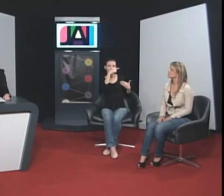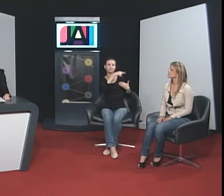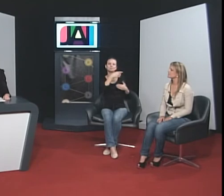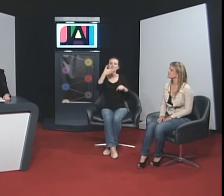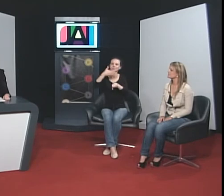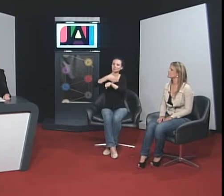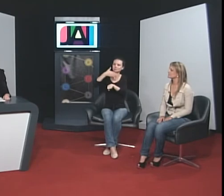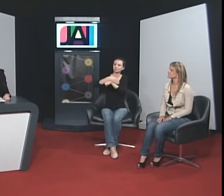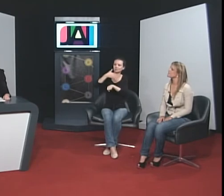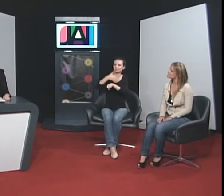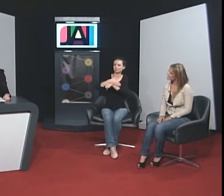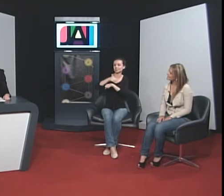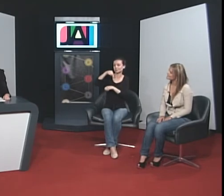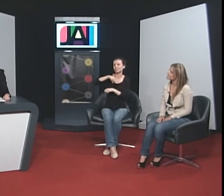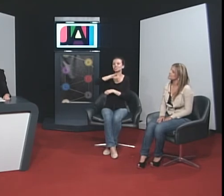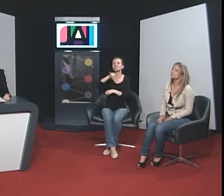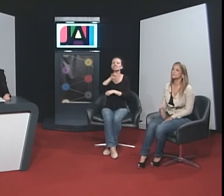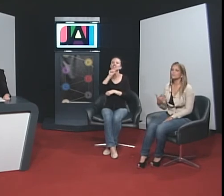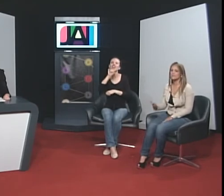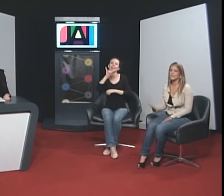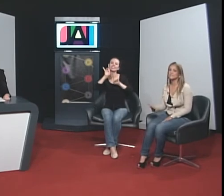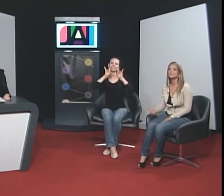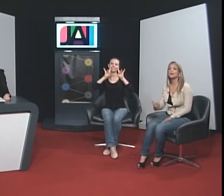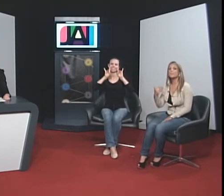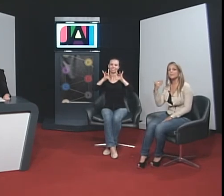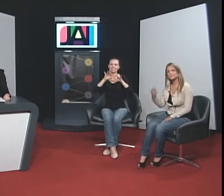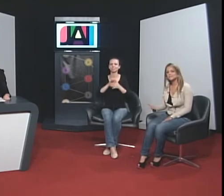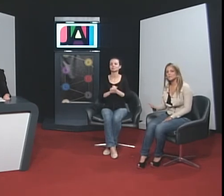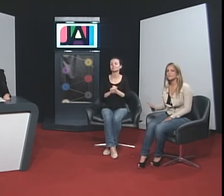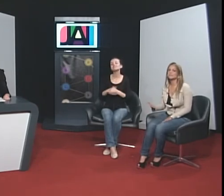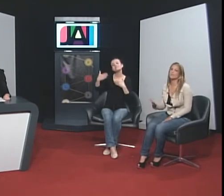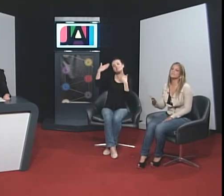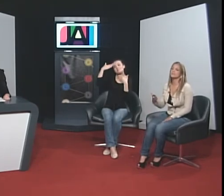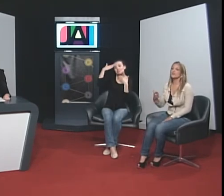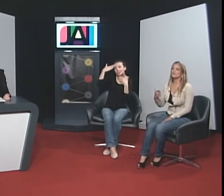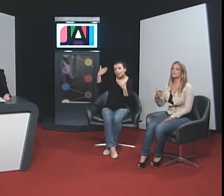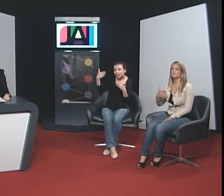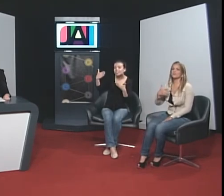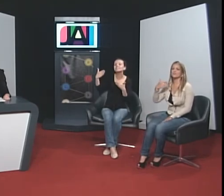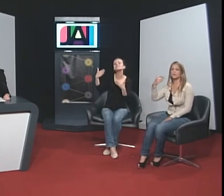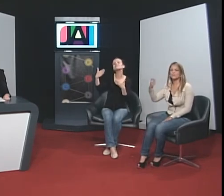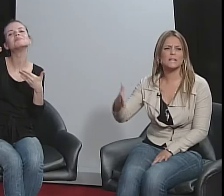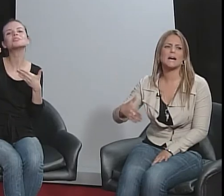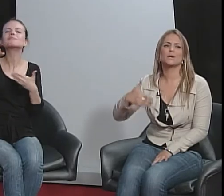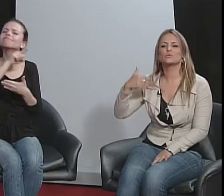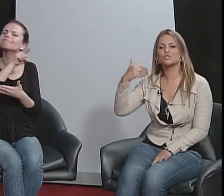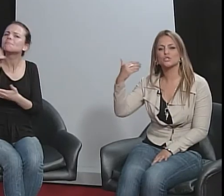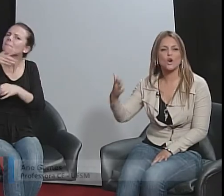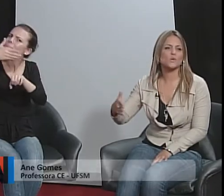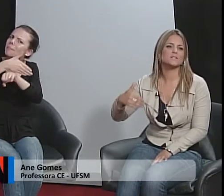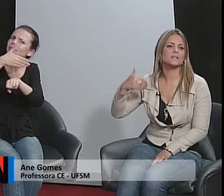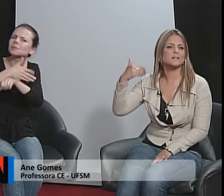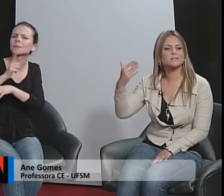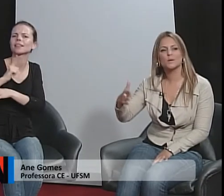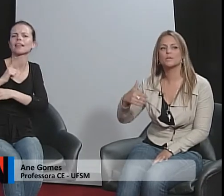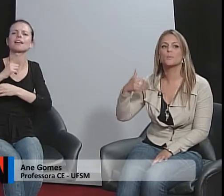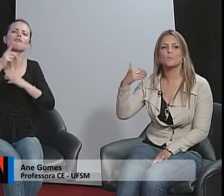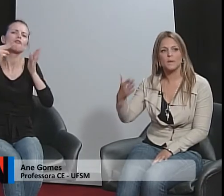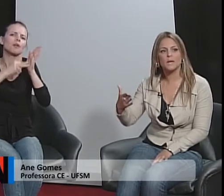Jai. Obrigada também pela oportunidade. Participem. As aulas vão ter vocabulário, jogos, interação, depoimentos.